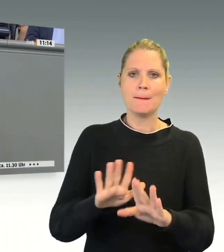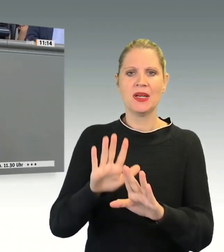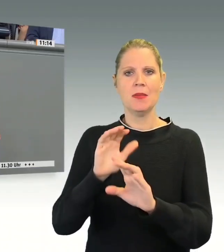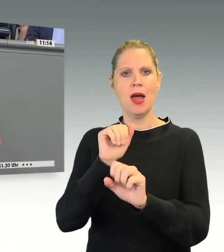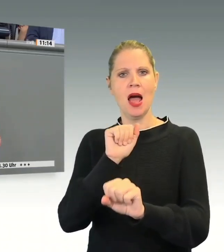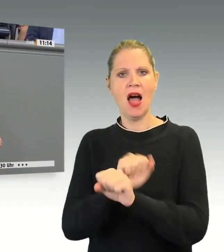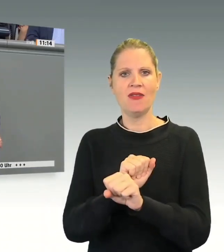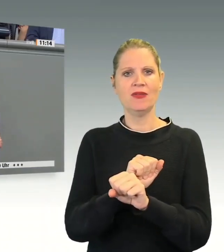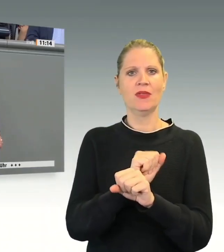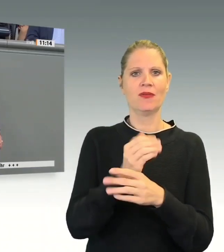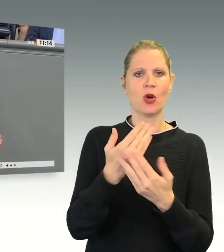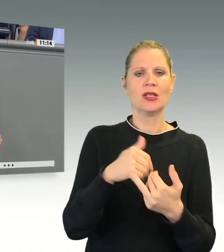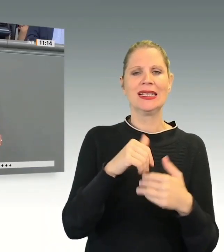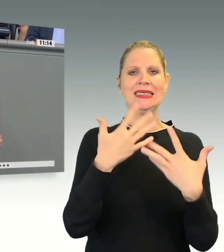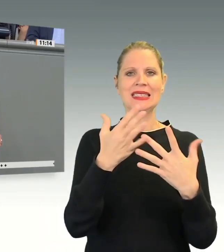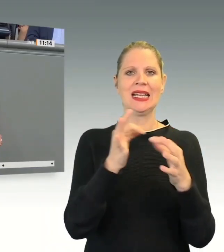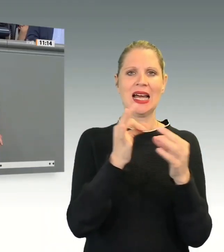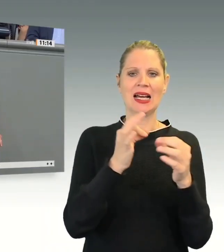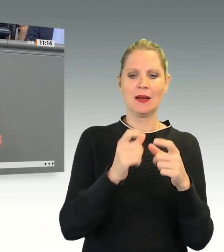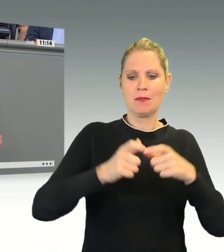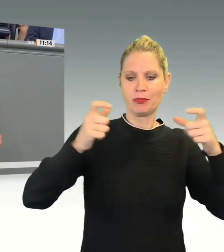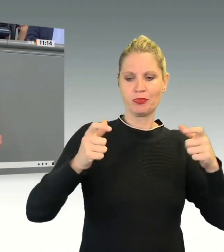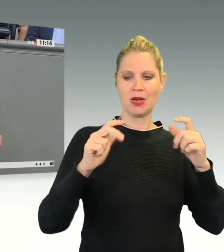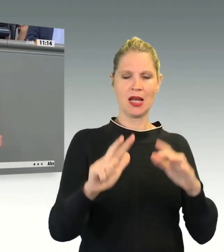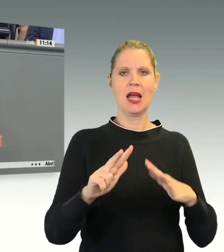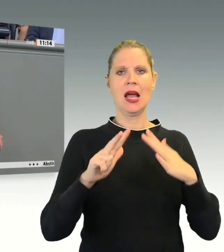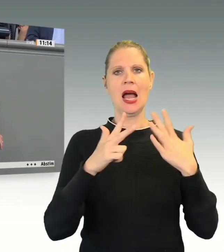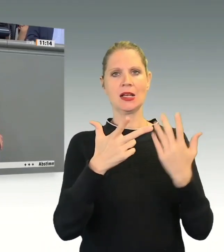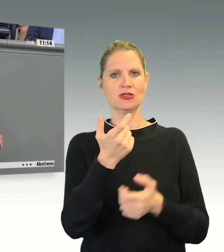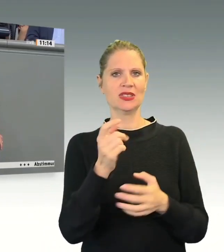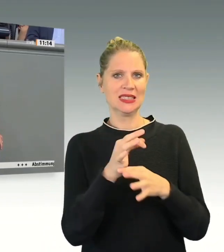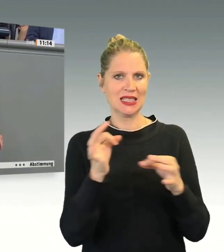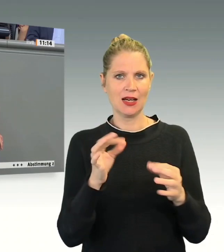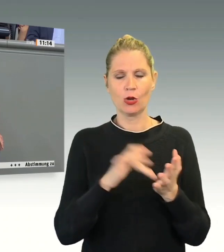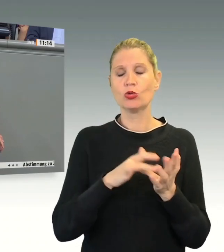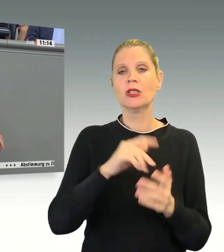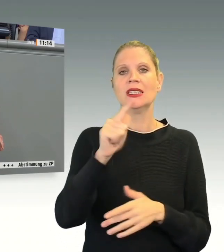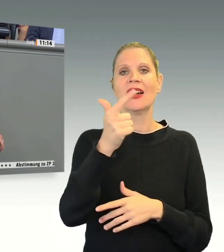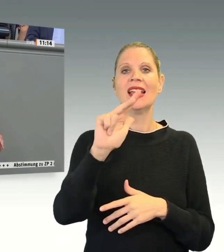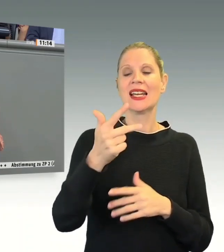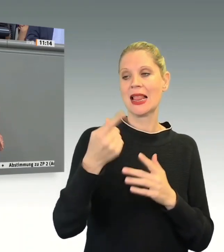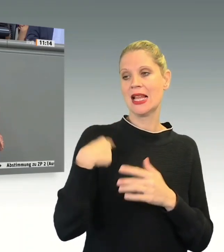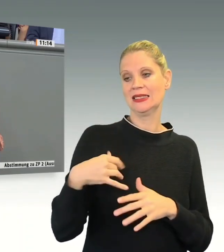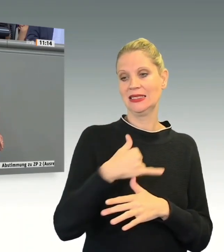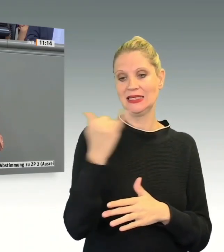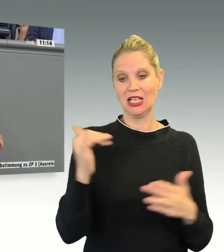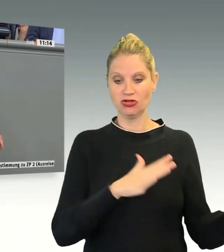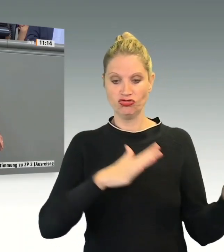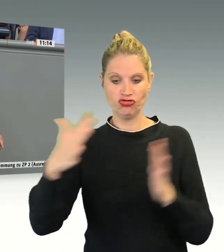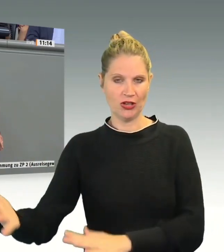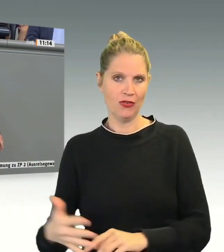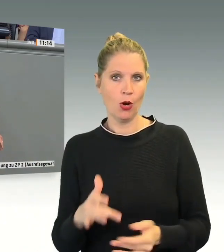weil zwei Drittel aller Abschiebungen im letzten Jahr gescheitert sind, weil die Personen, die abzuschieben waren, nicht